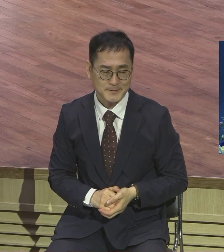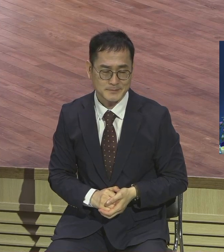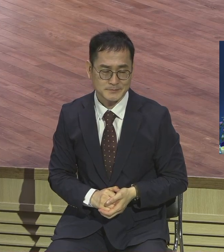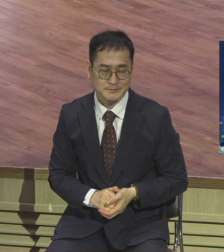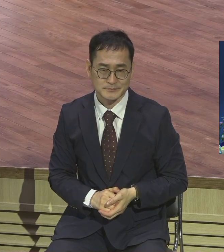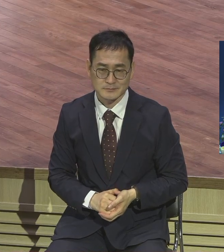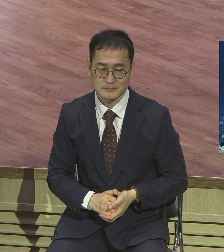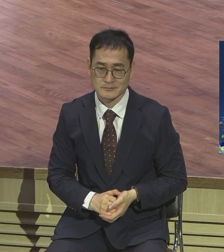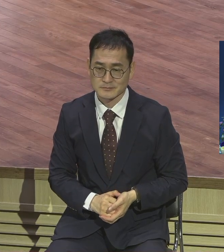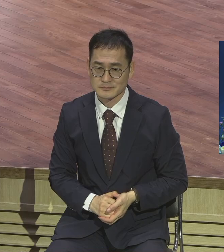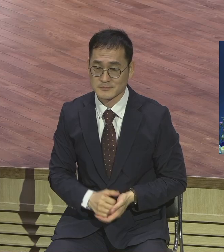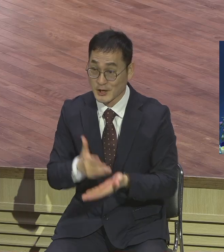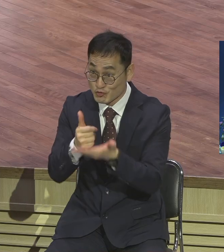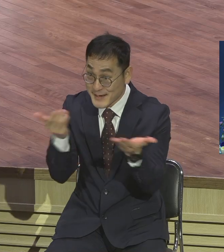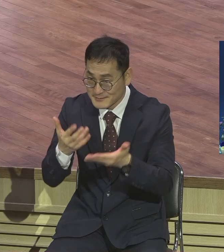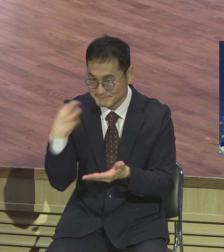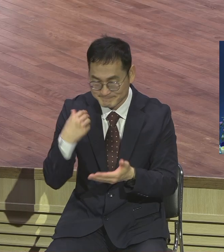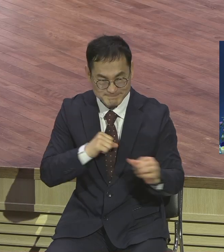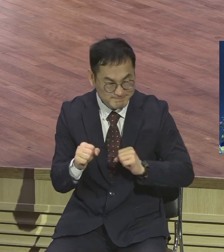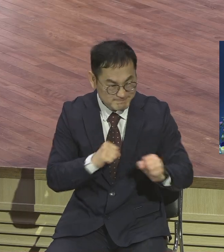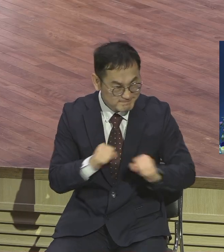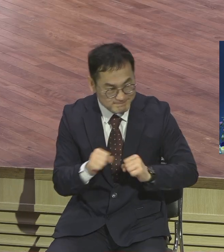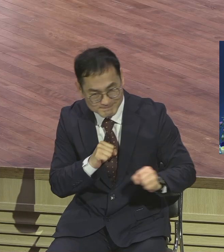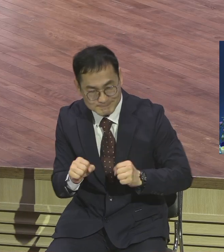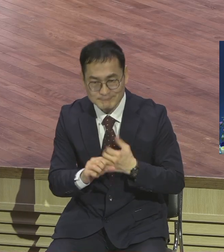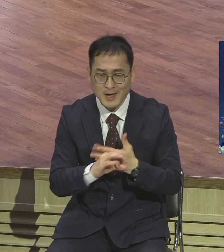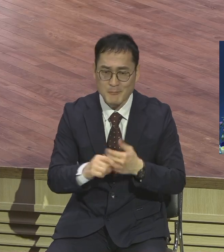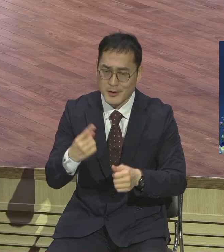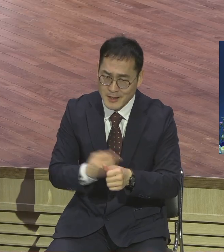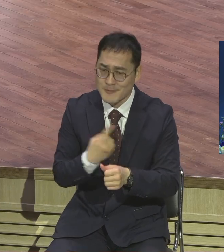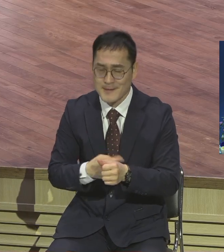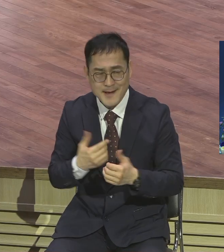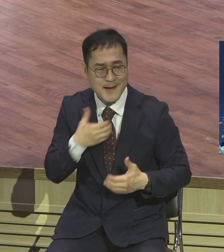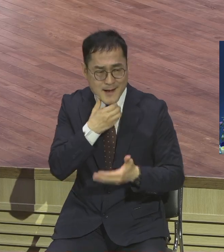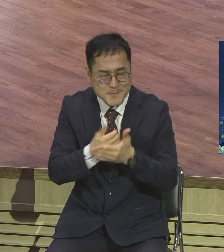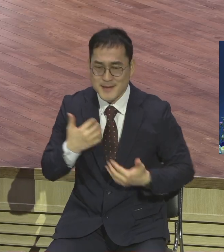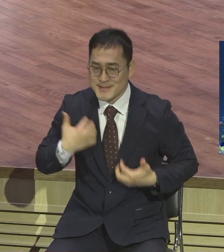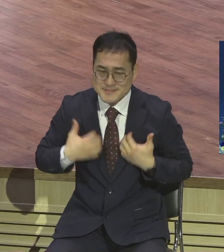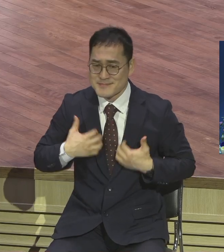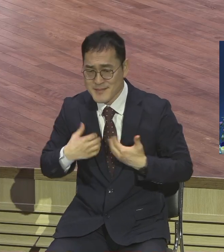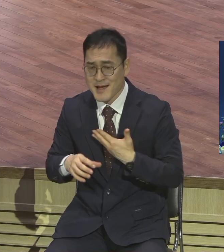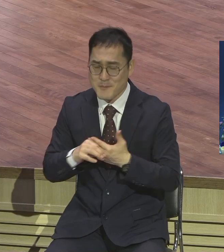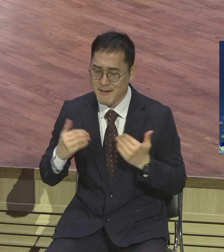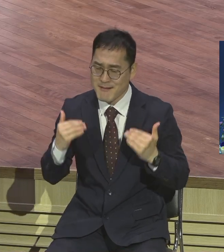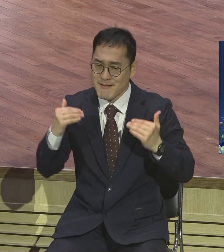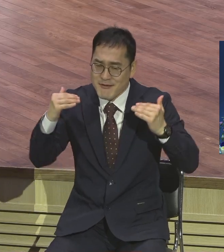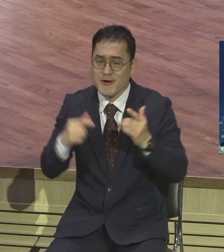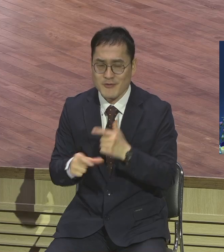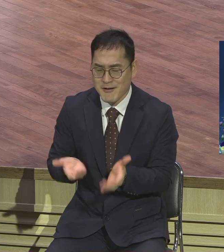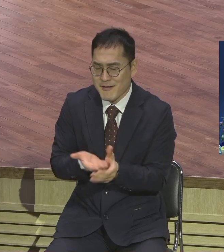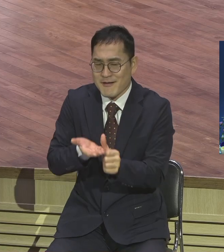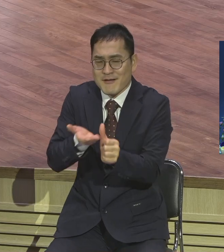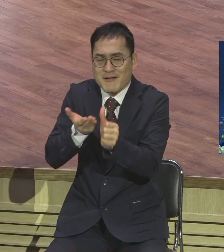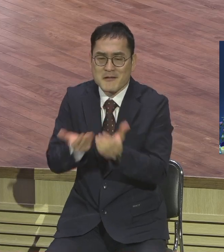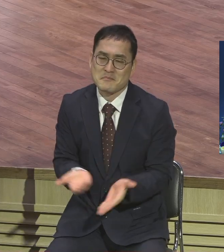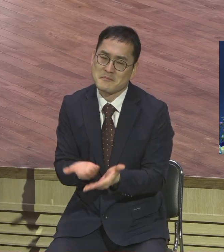신앙이 자꾸 자라가는 겁니다 감동 감격과 하면서 시험 들고 낚시 받고 다 처음부터 자기의 자기